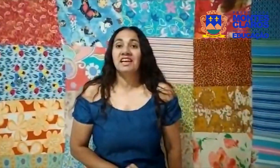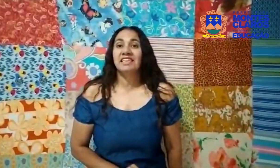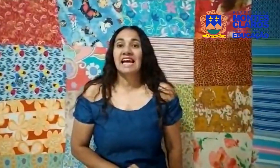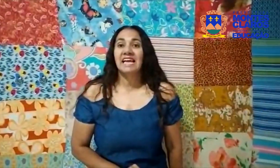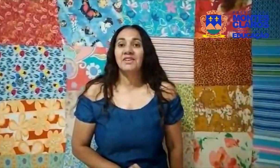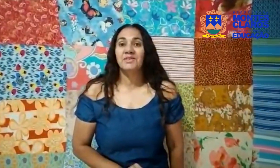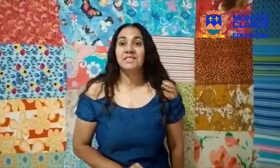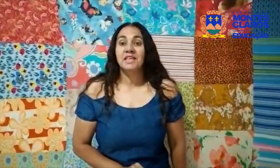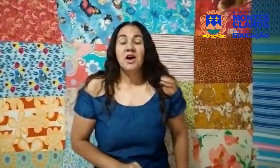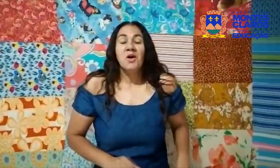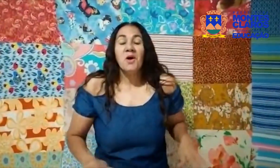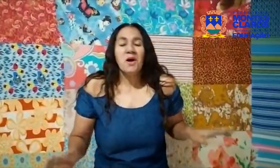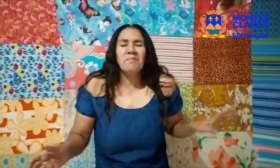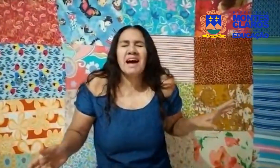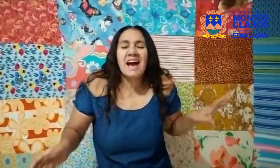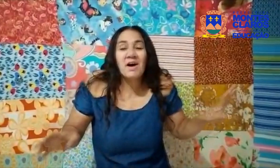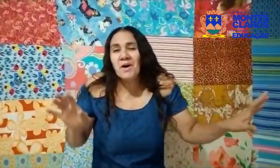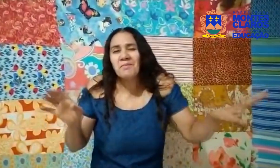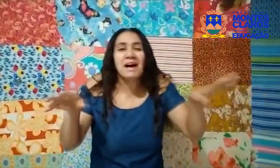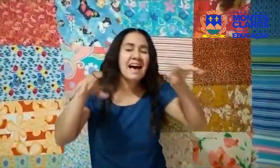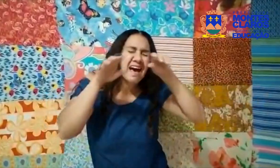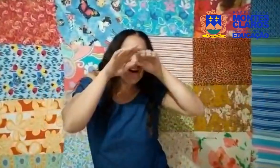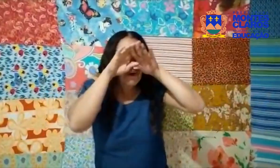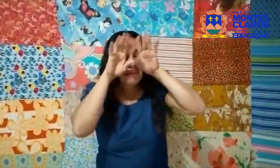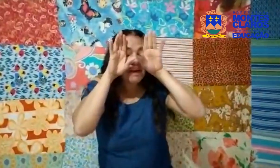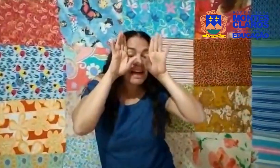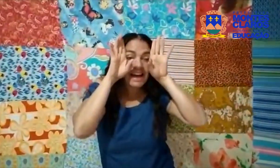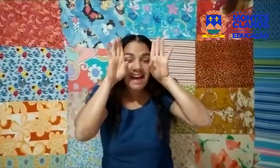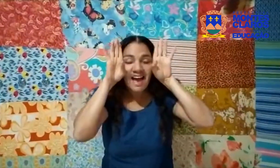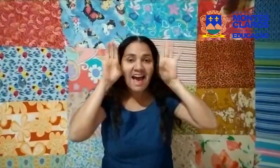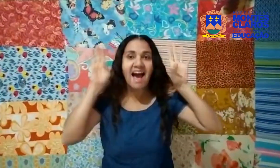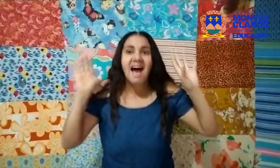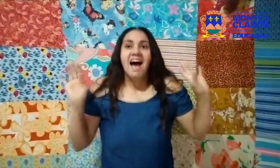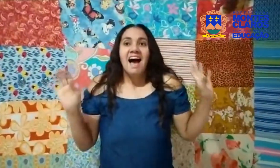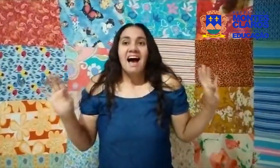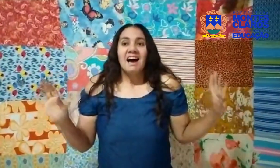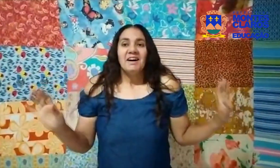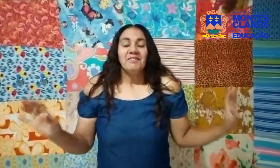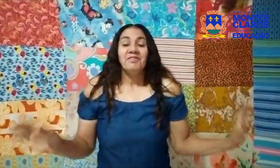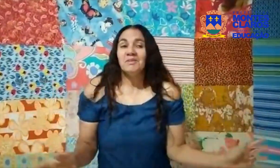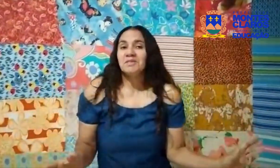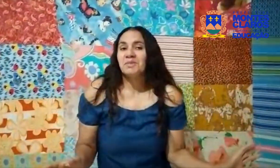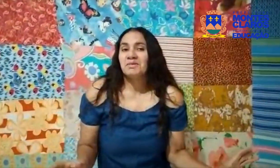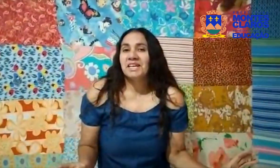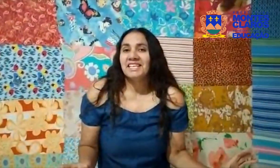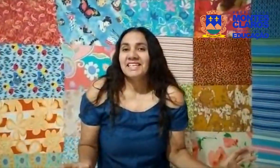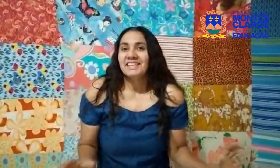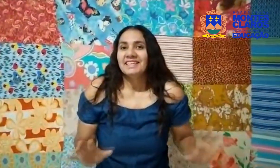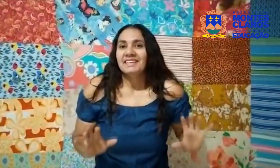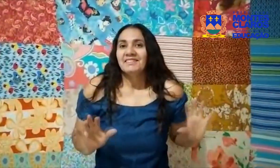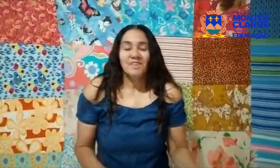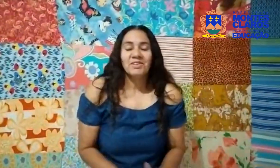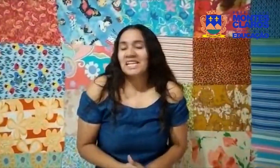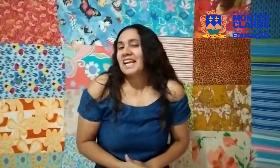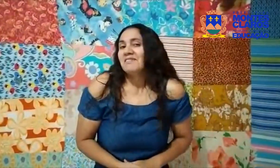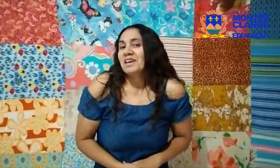retalhos Oba, oba, oba Vamos mamãe, vou ter a minha